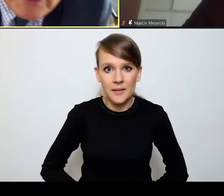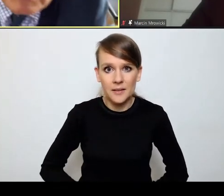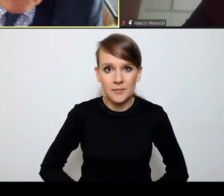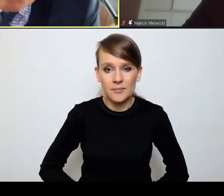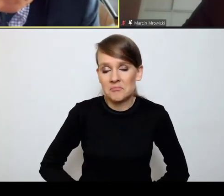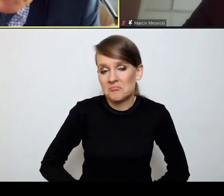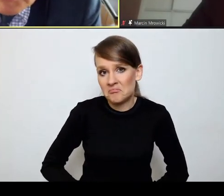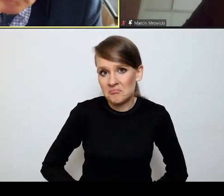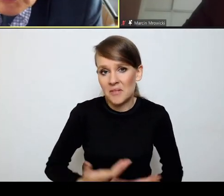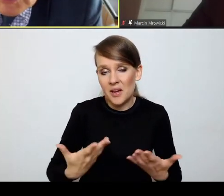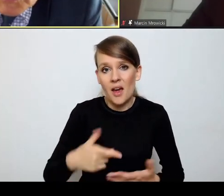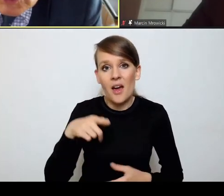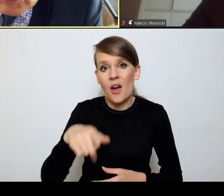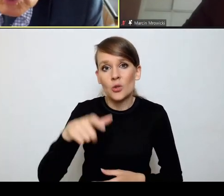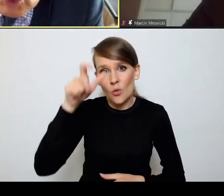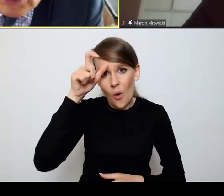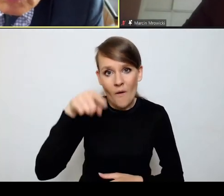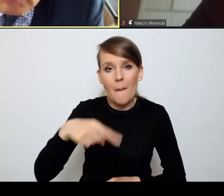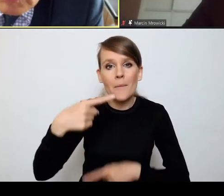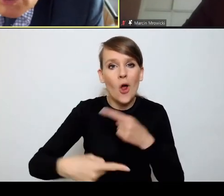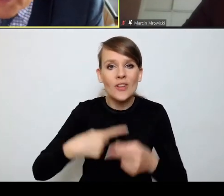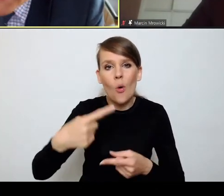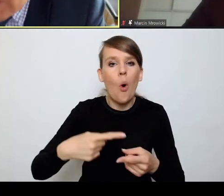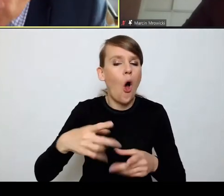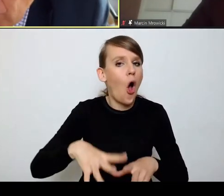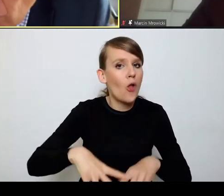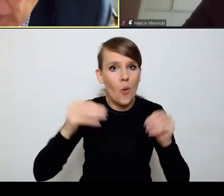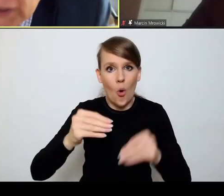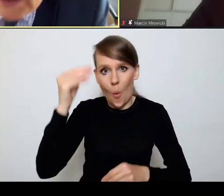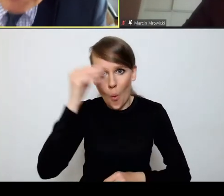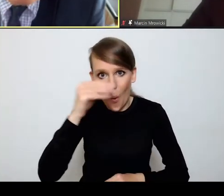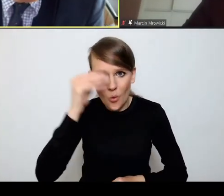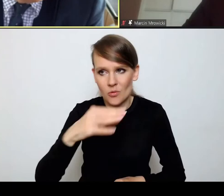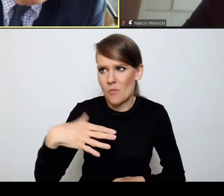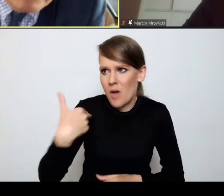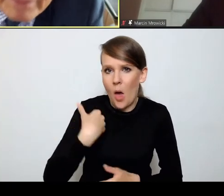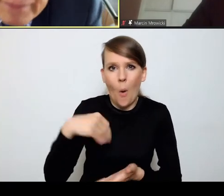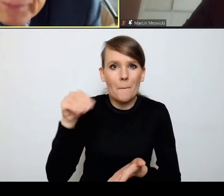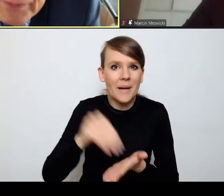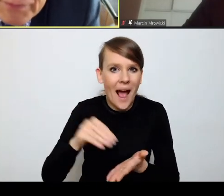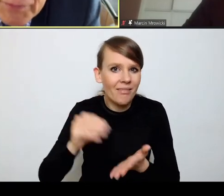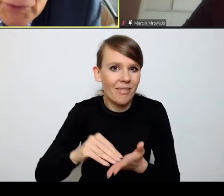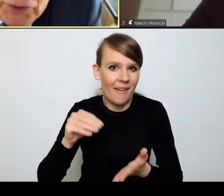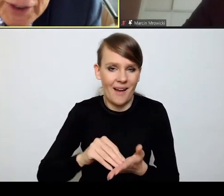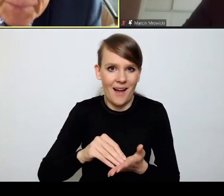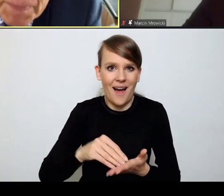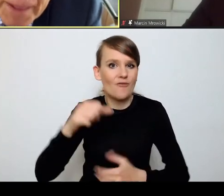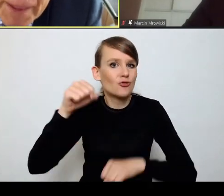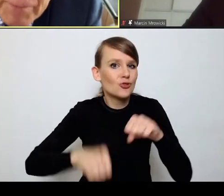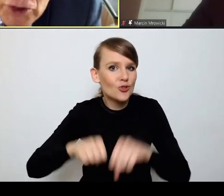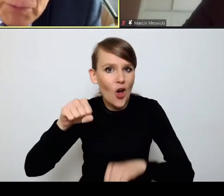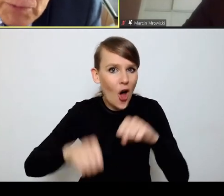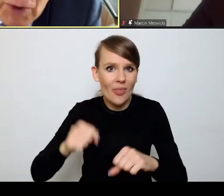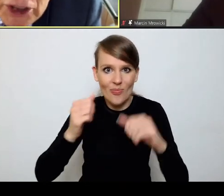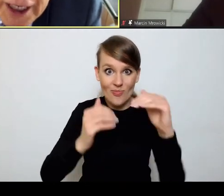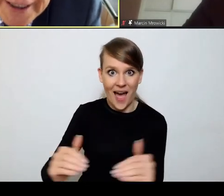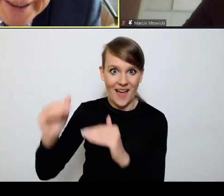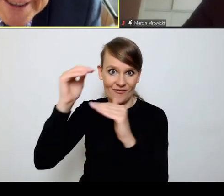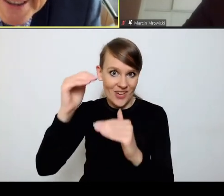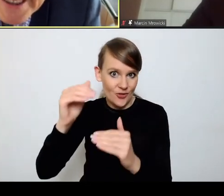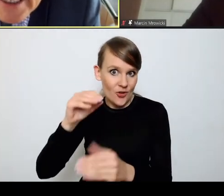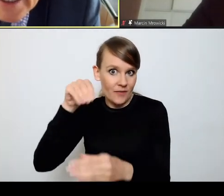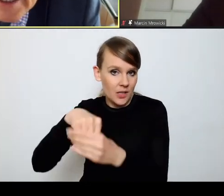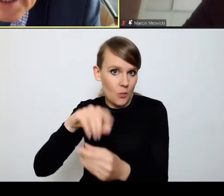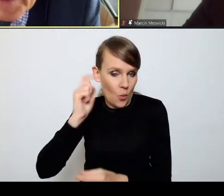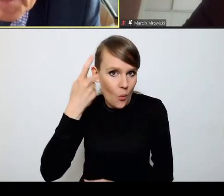człowiek, który tej procedury się od początku uczył, który ją praktykował przecież w sądzie najwyższym zwłaszcza,